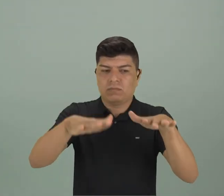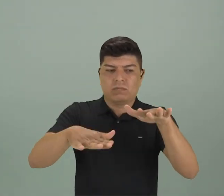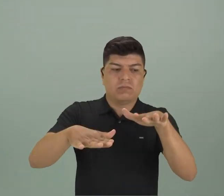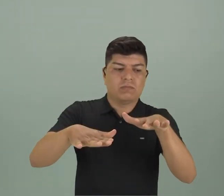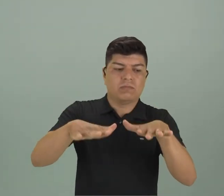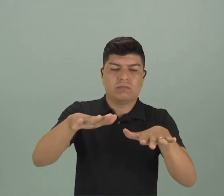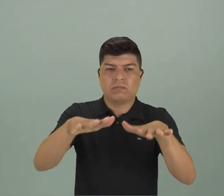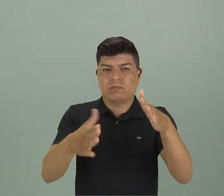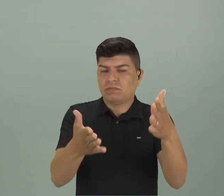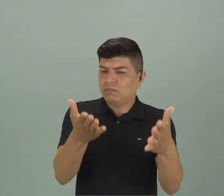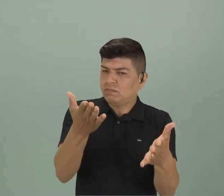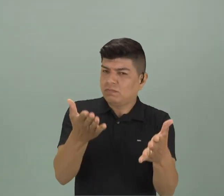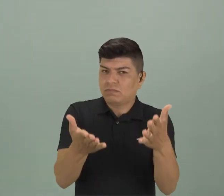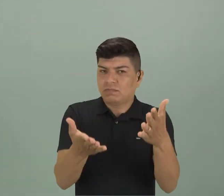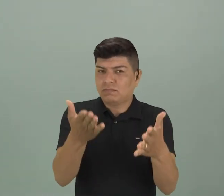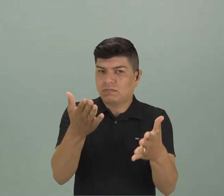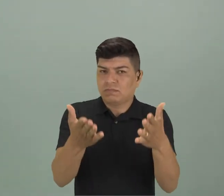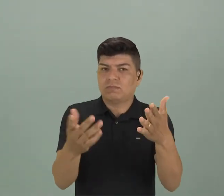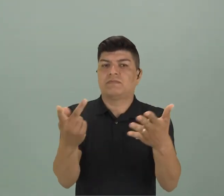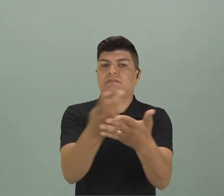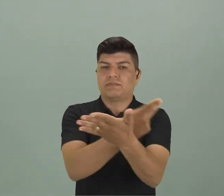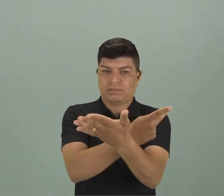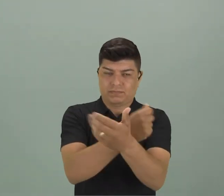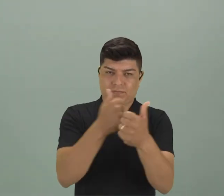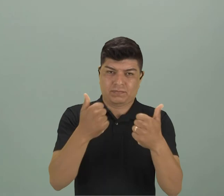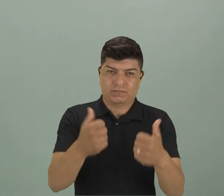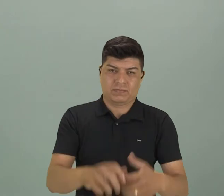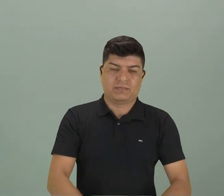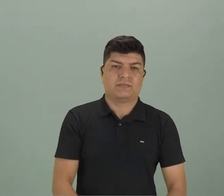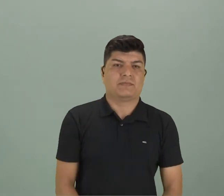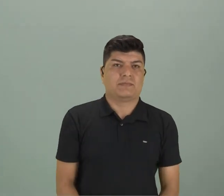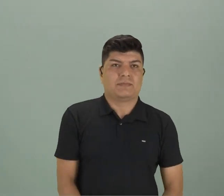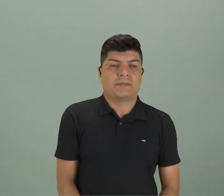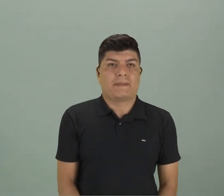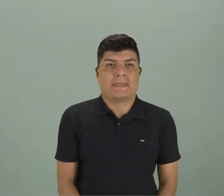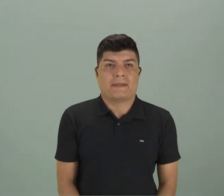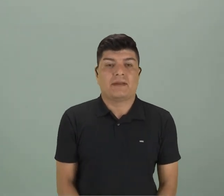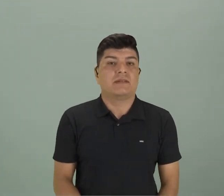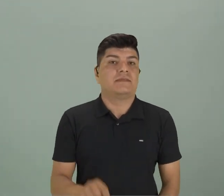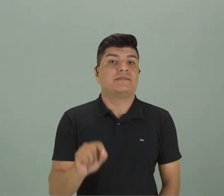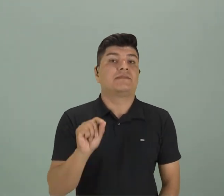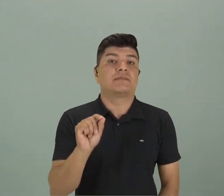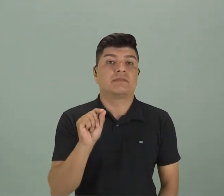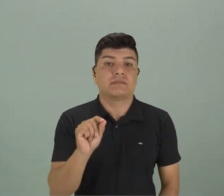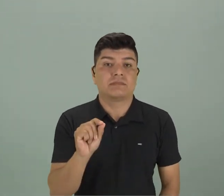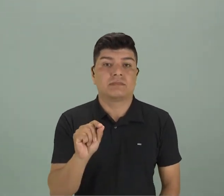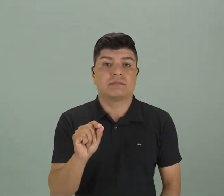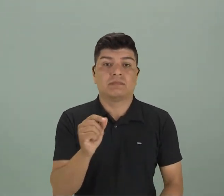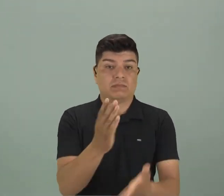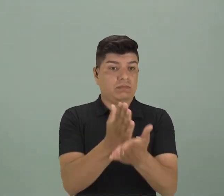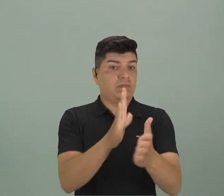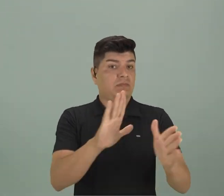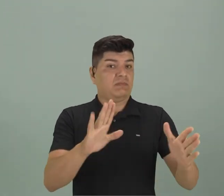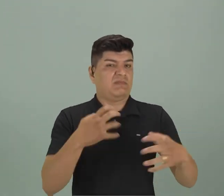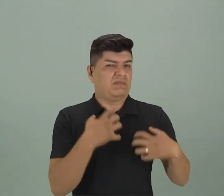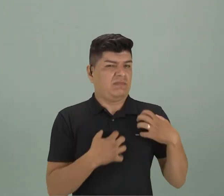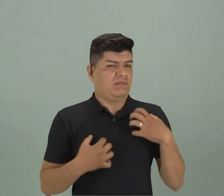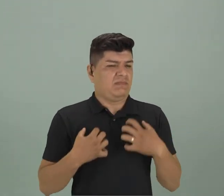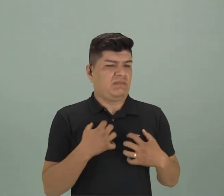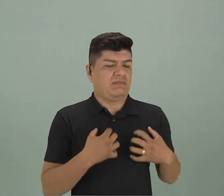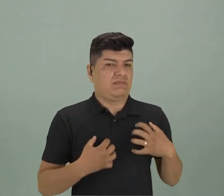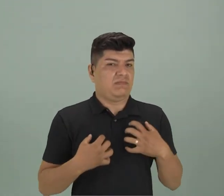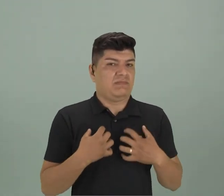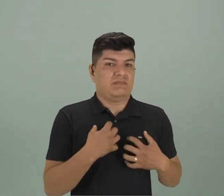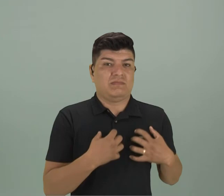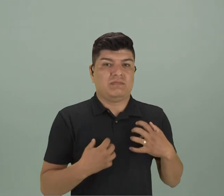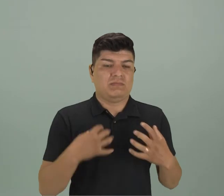das situaciones que acontecem, ¿ok? Para qué? Para acabar com a angústia da humanidad.